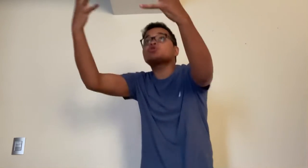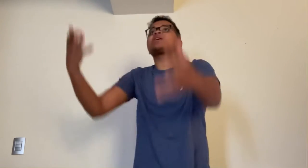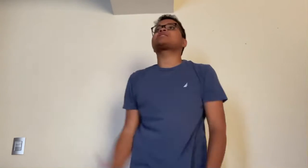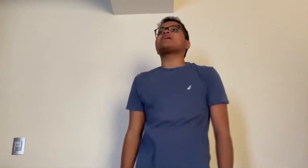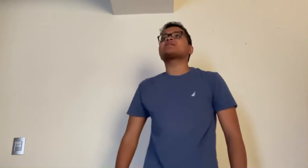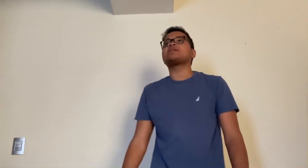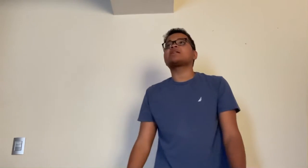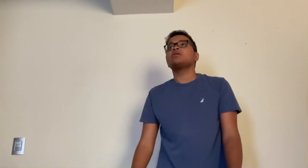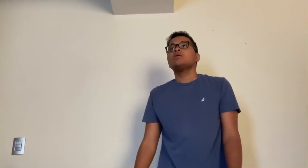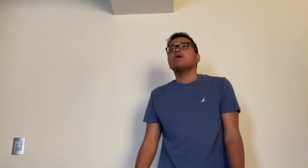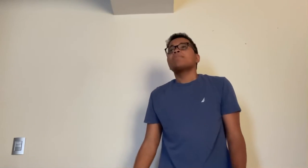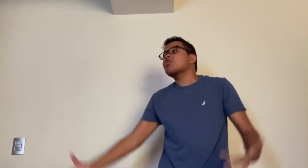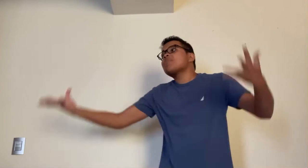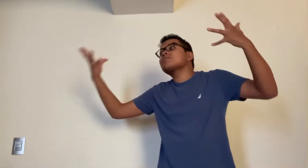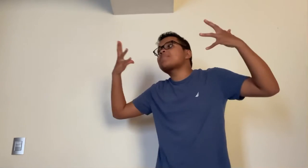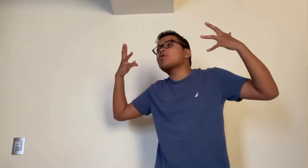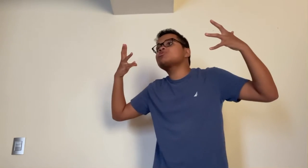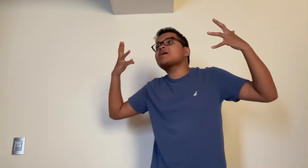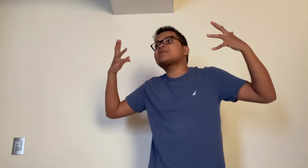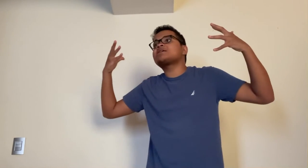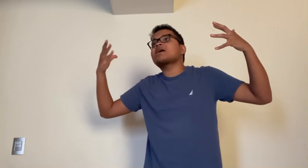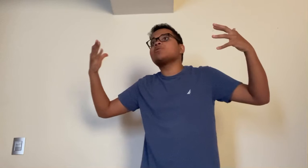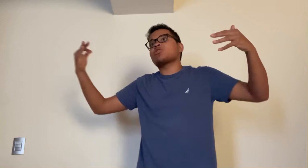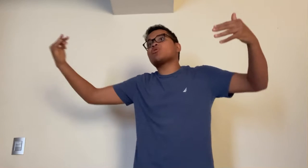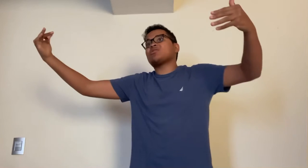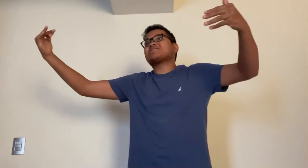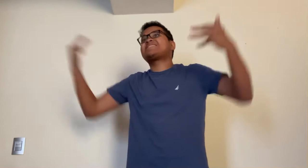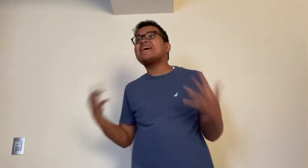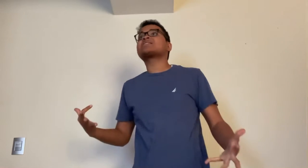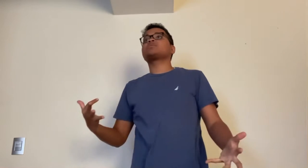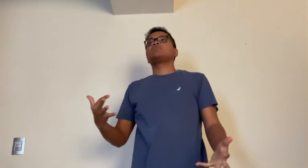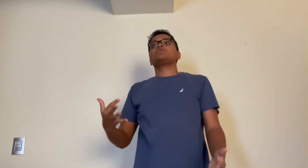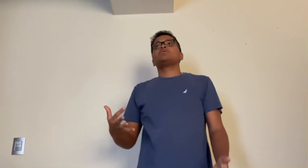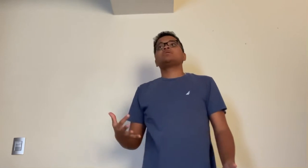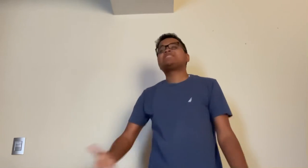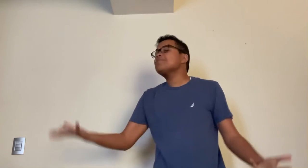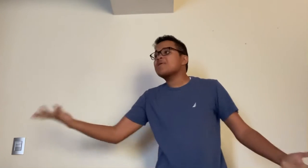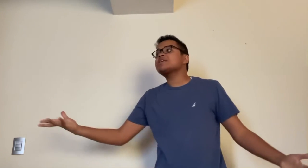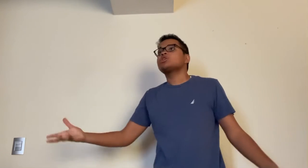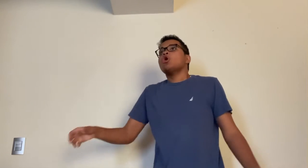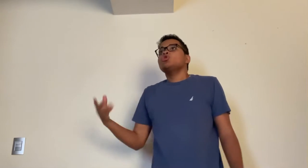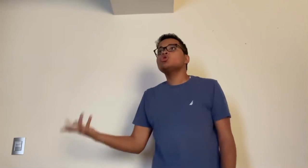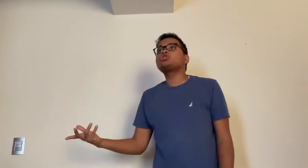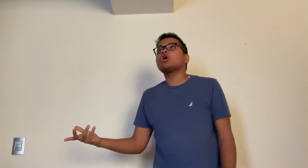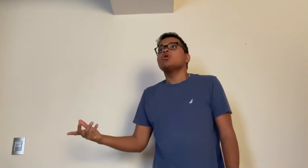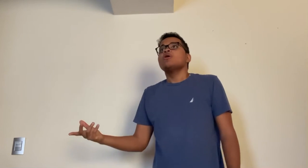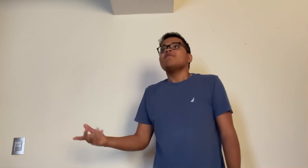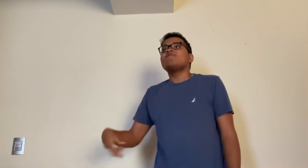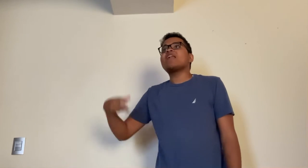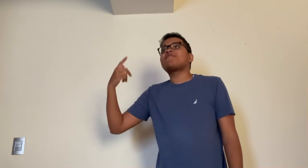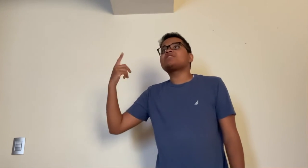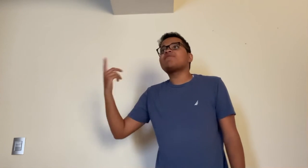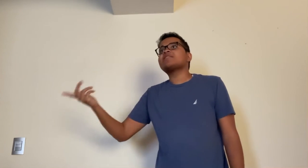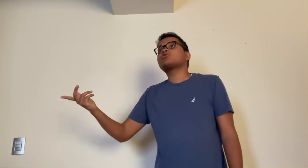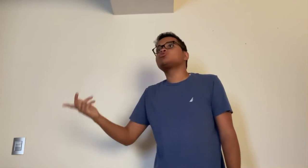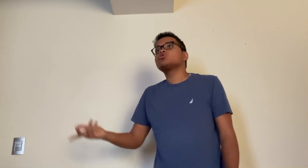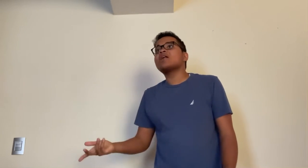ustedes quieren hacer, pero jamás me preguntan acerca de lo que yo quiero hacer. Siempre es, Lucio, ve al Festival de Cultura,